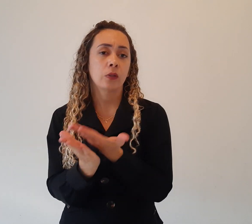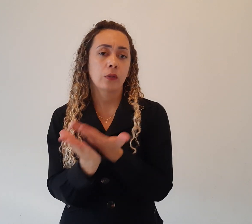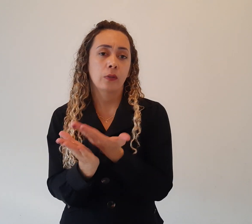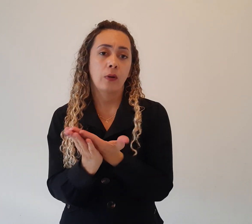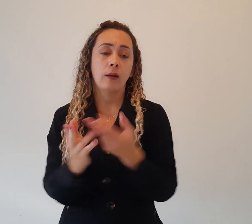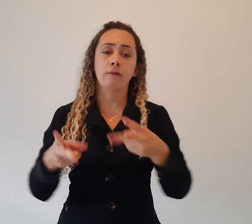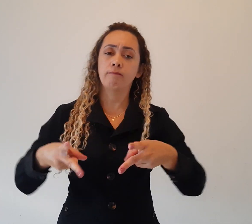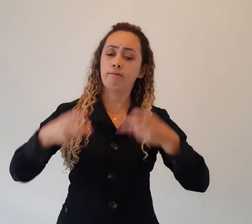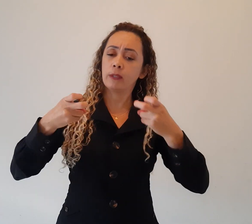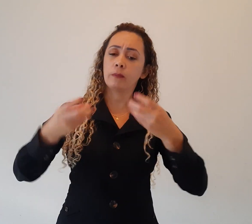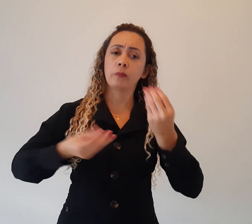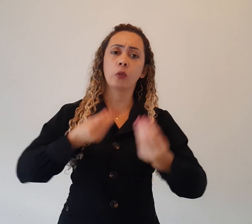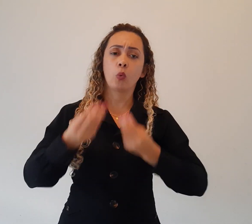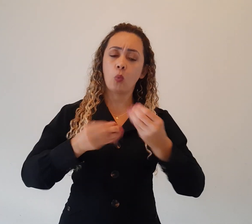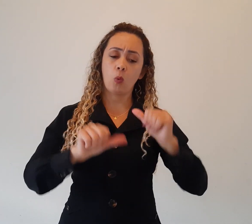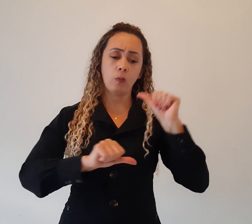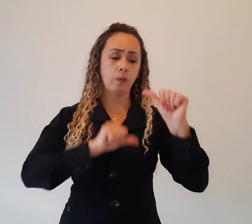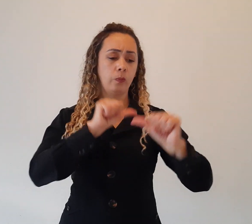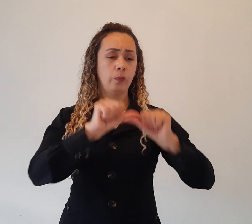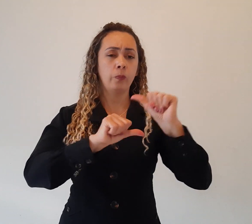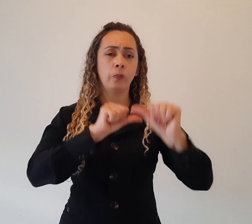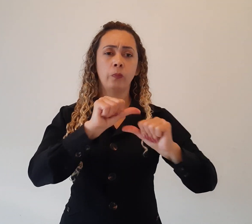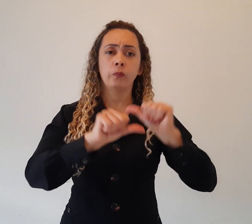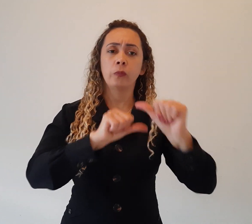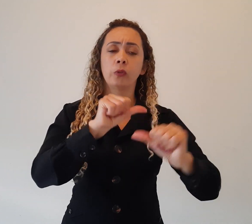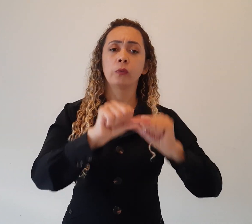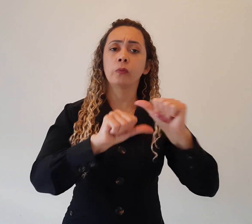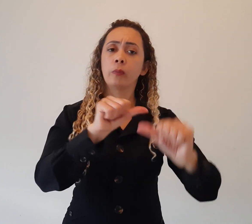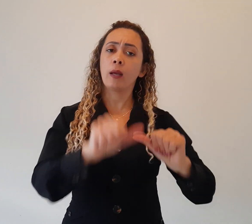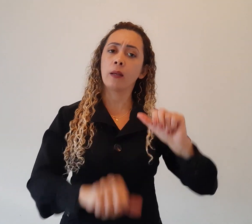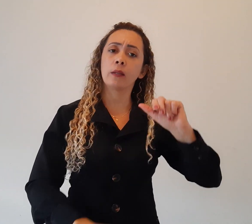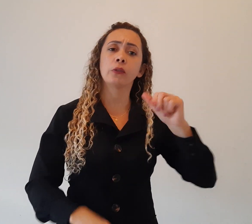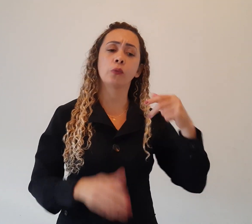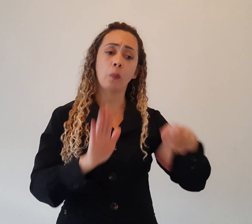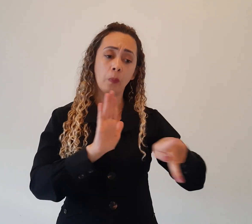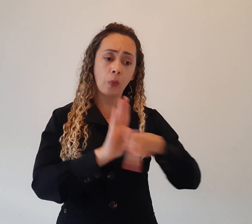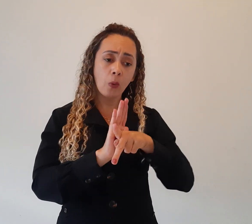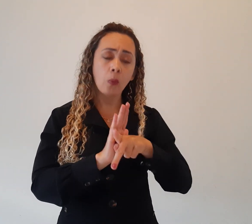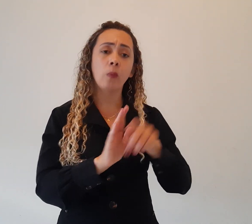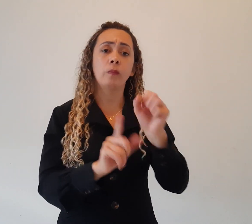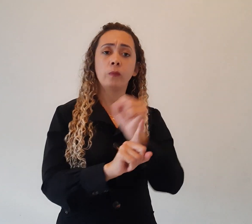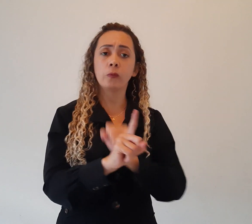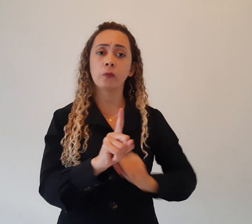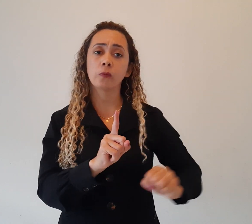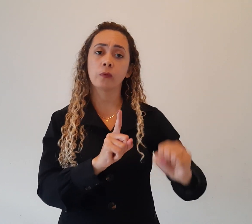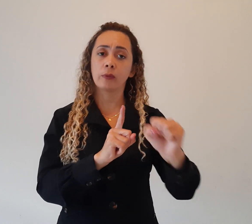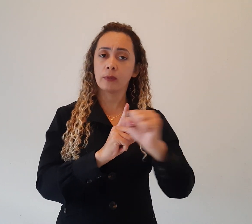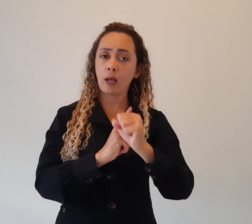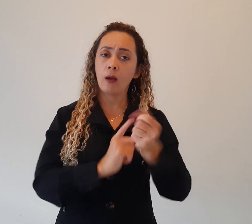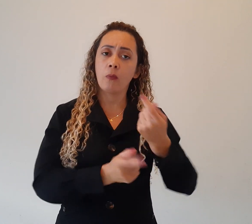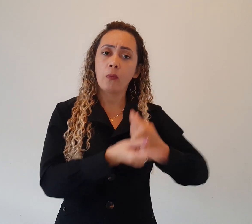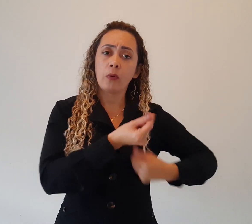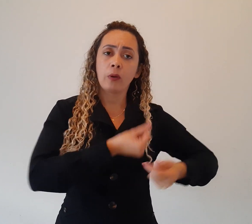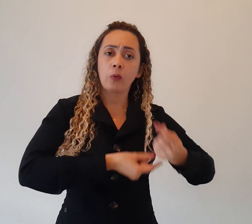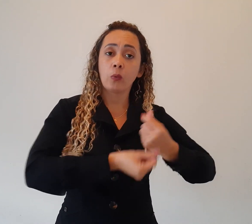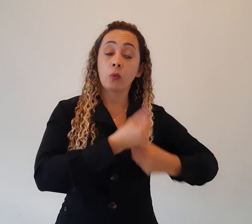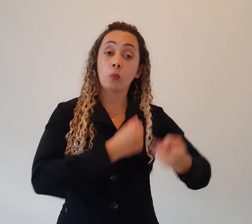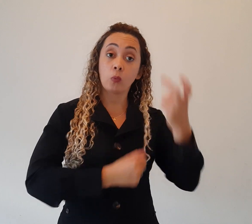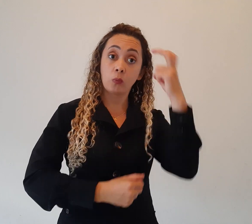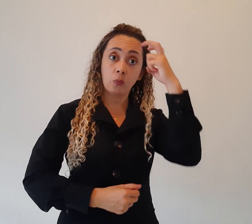mudanças ocorridas no mundo, sociais, econômicas, culturais, religiosas, vão influenciar o